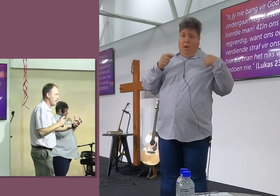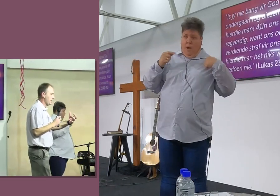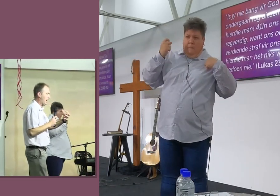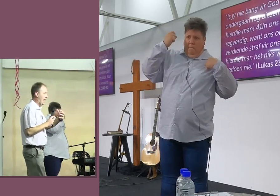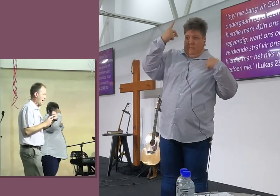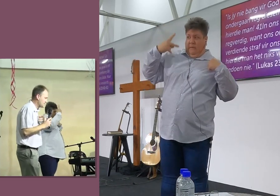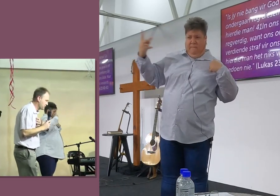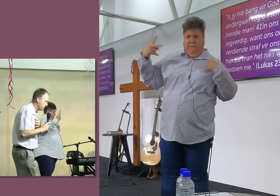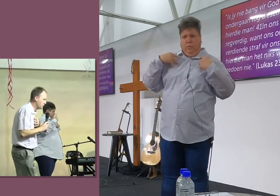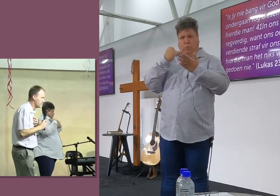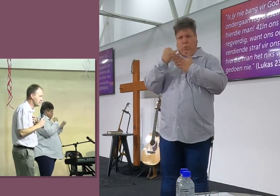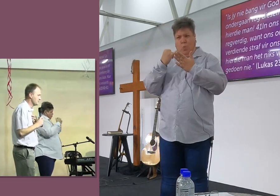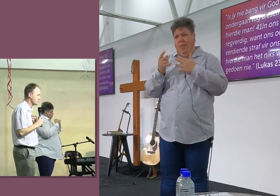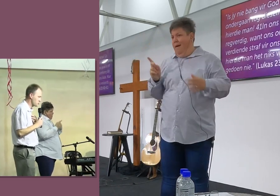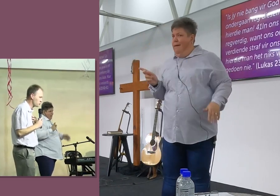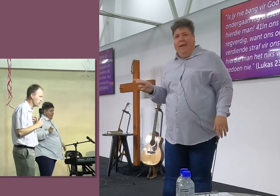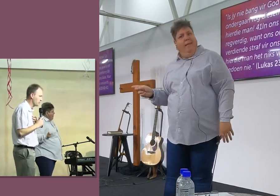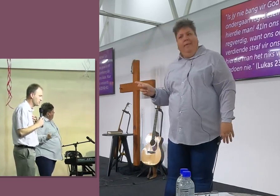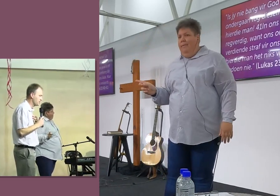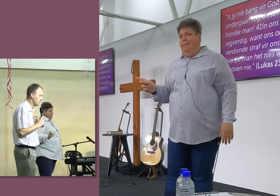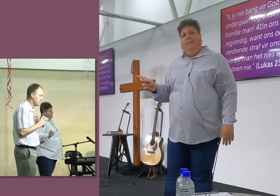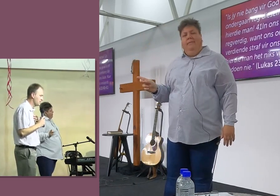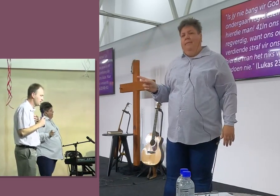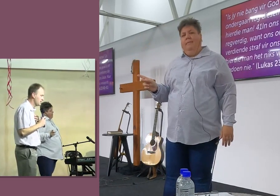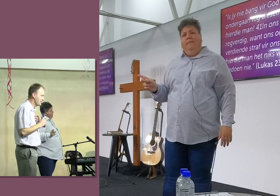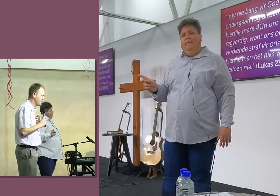van ek is een verloore sonder.